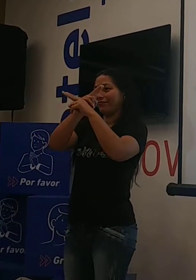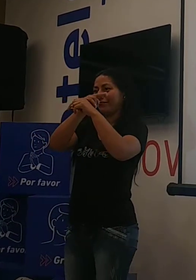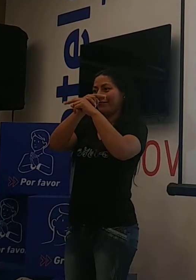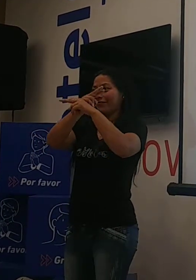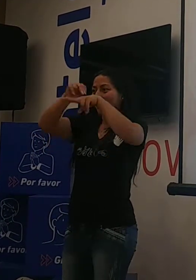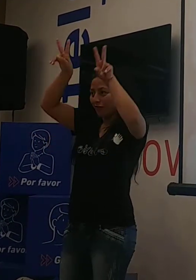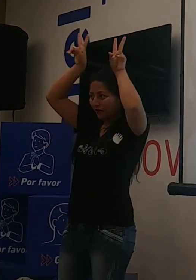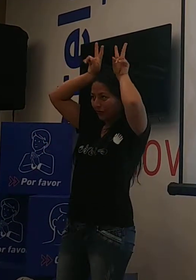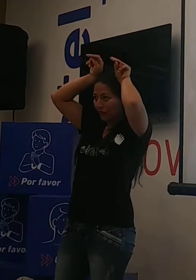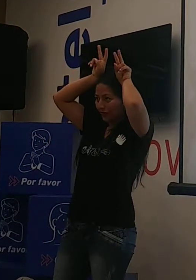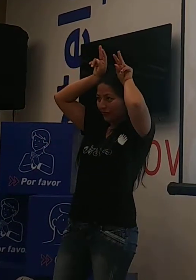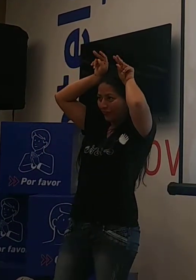Conejo